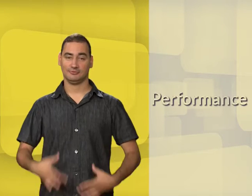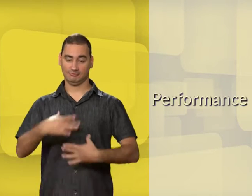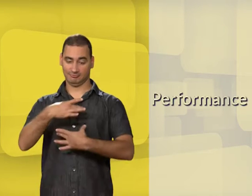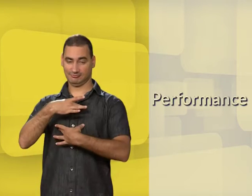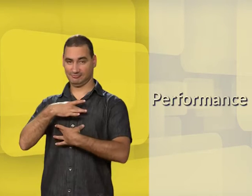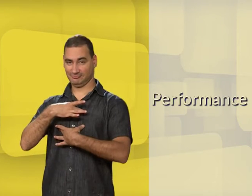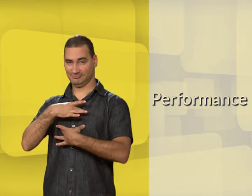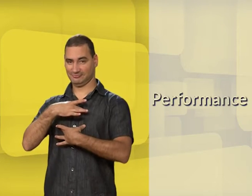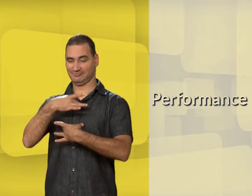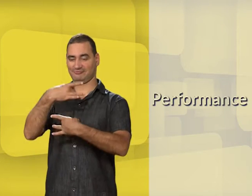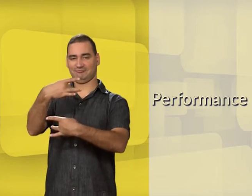Performance.